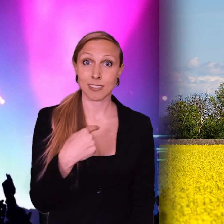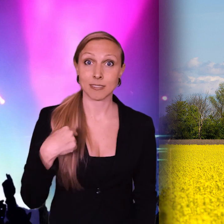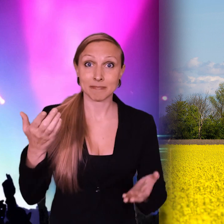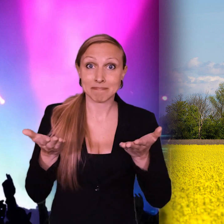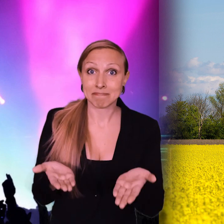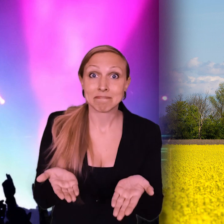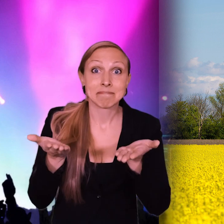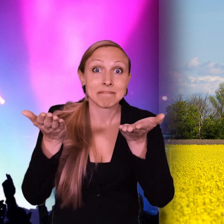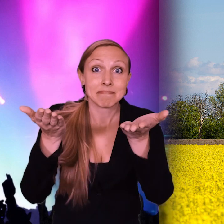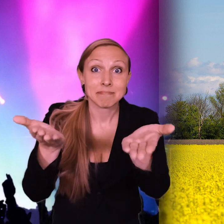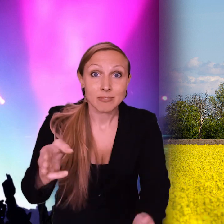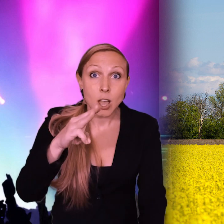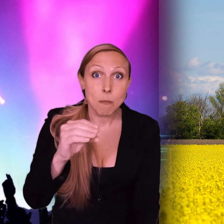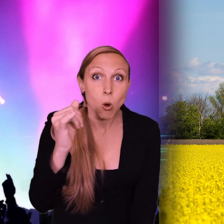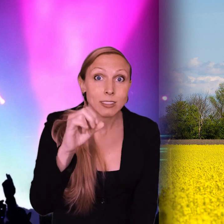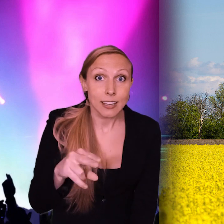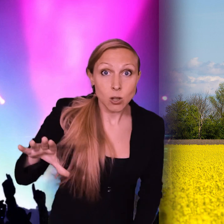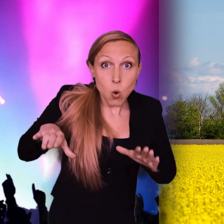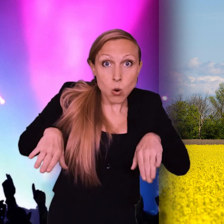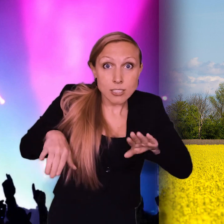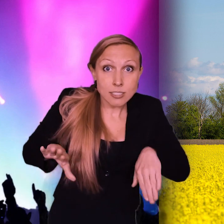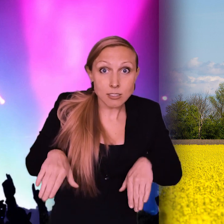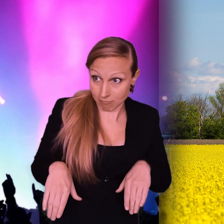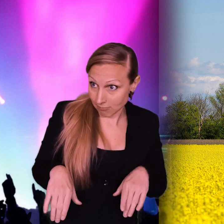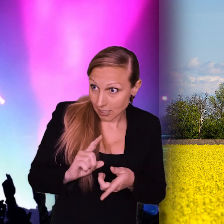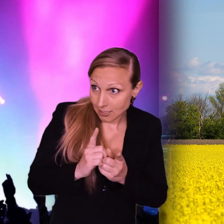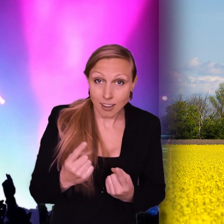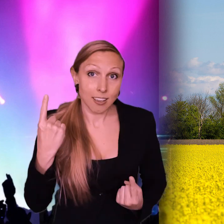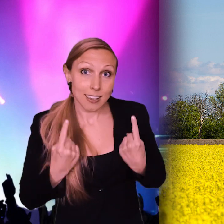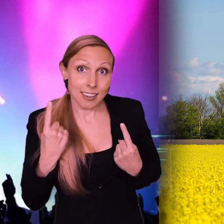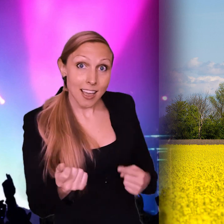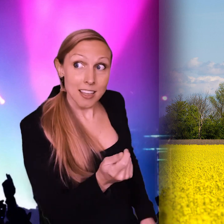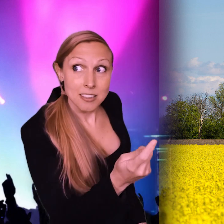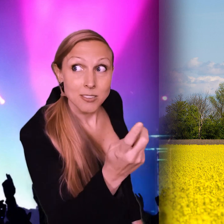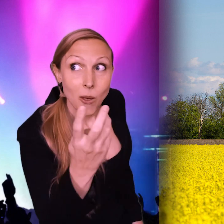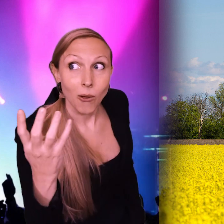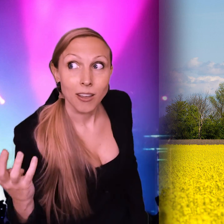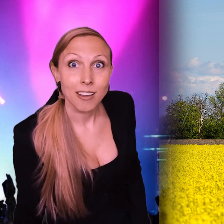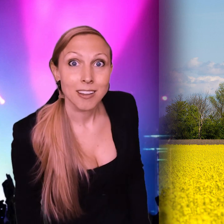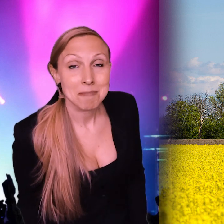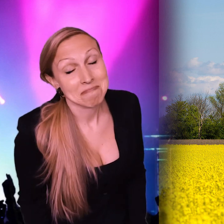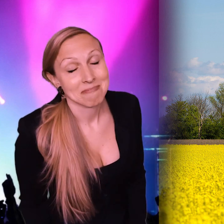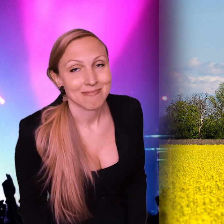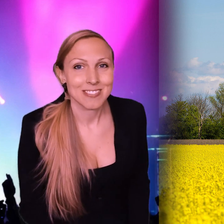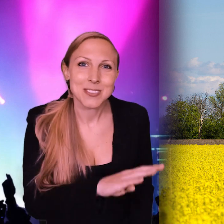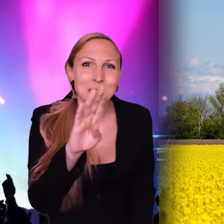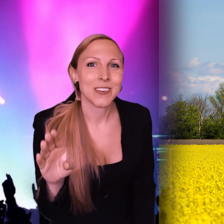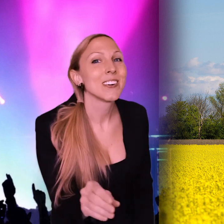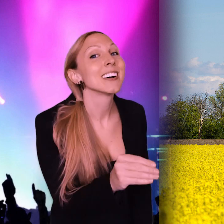är från oss som de fått mot en gos Kan hända det retar en del Men i så fall